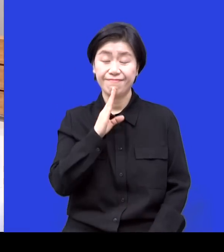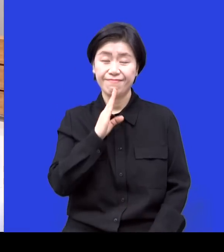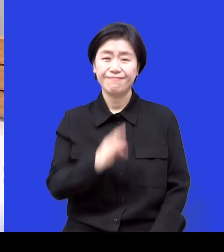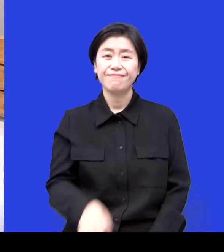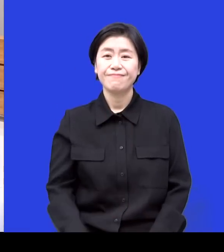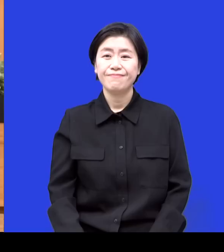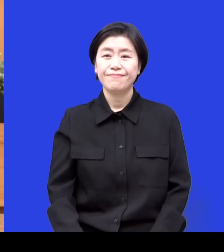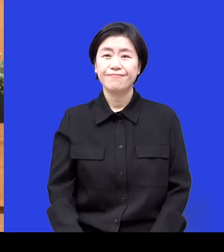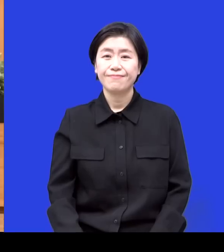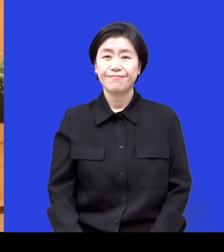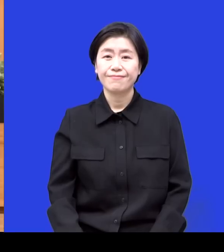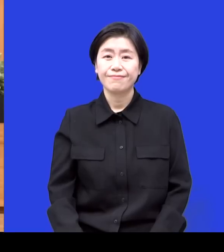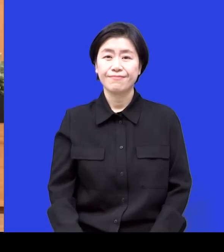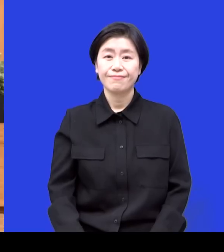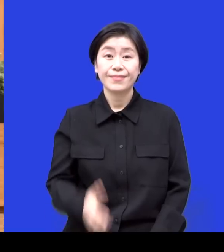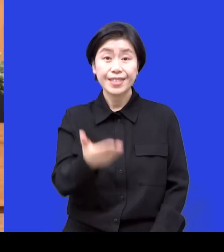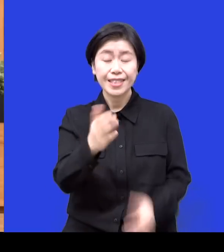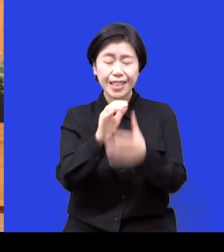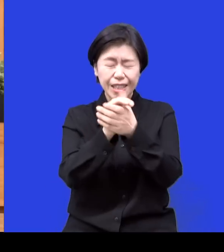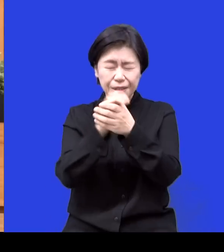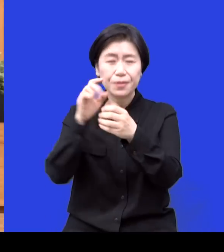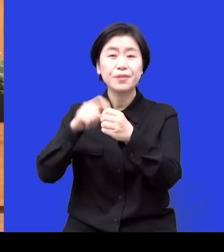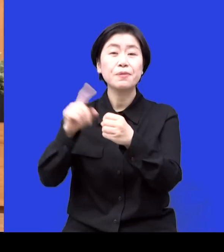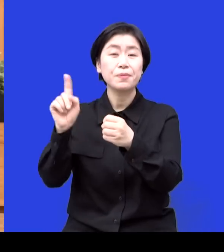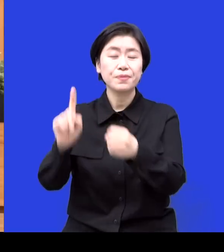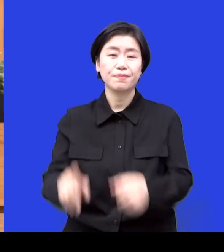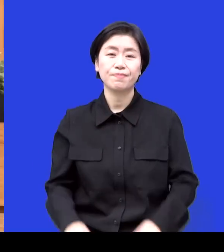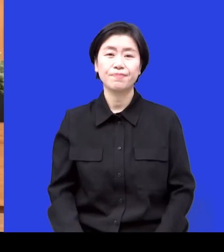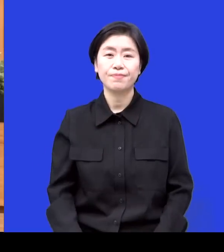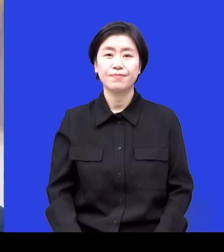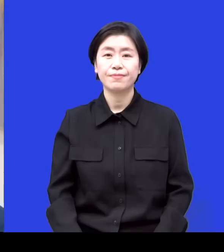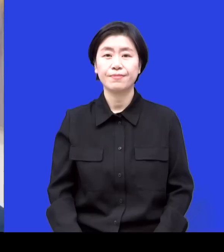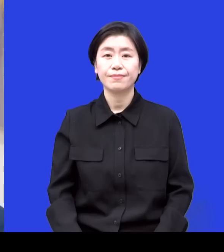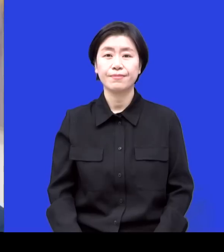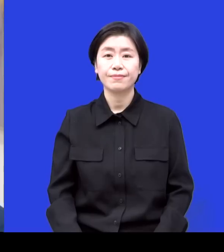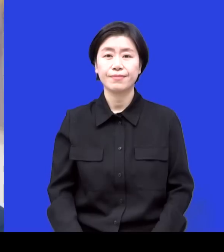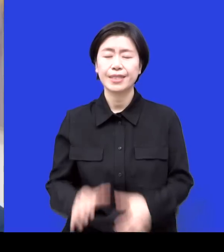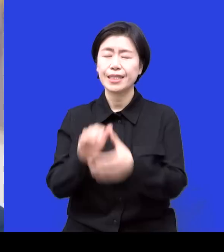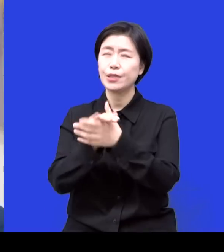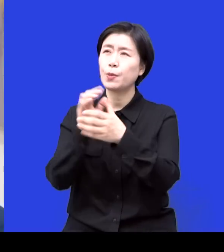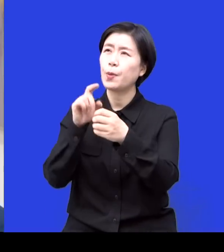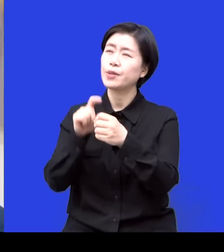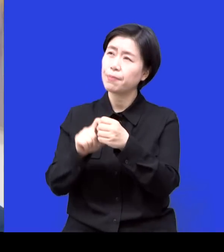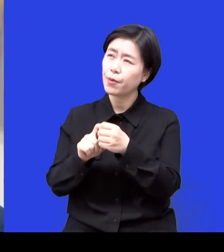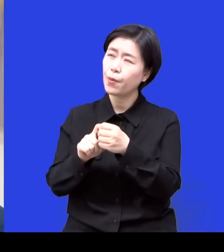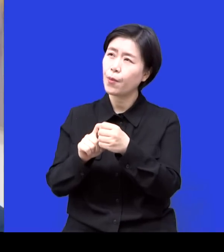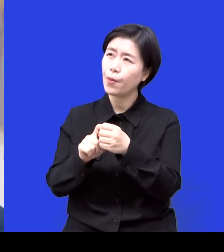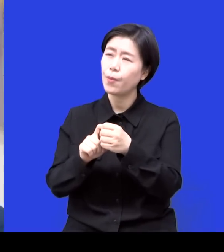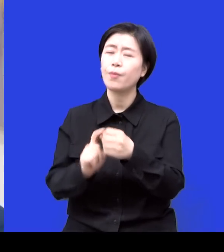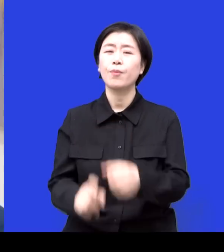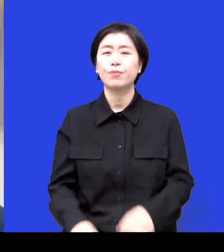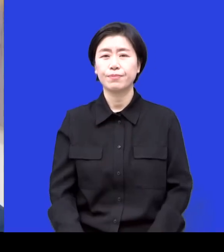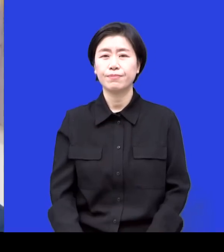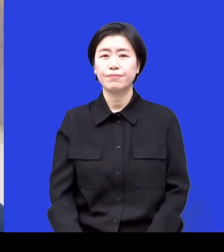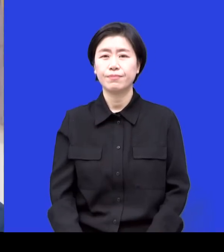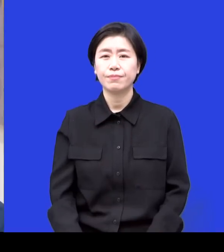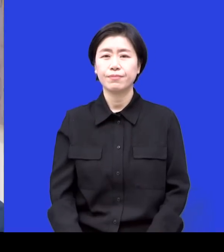네. 코치님 앞으로 기도 제목이 있다면 어떤 제목이 있을까요. 기도 제목은 저의 엎드림 제가 하고